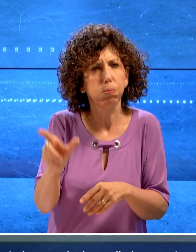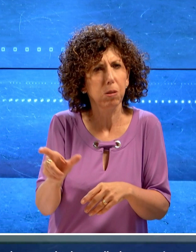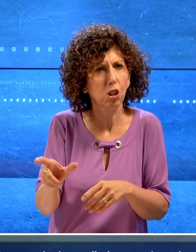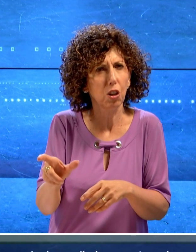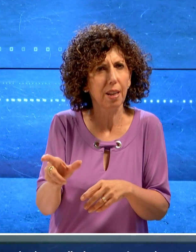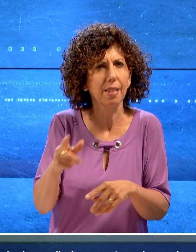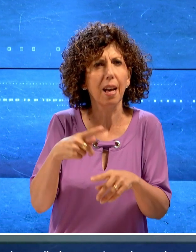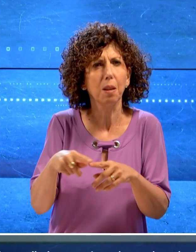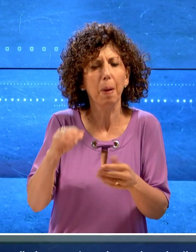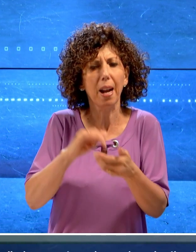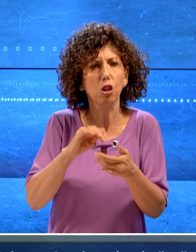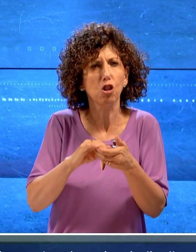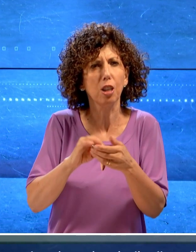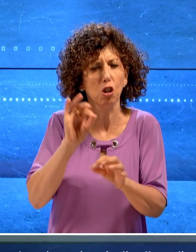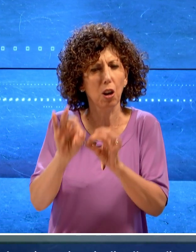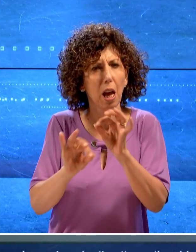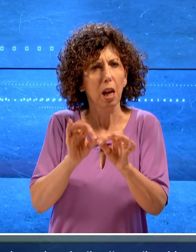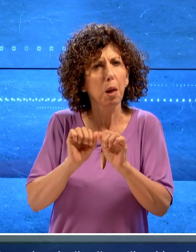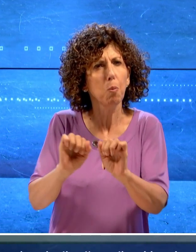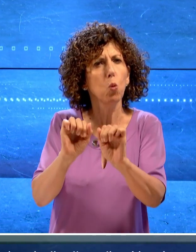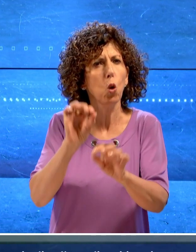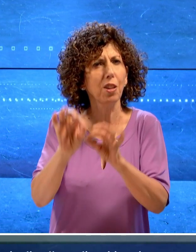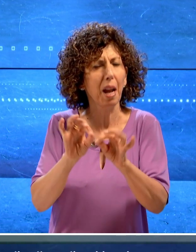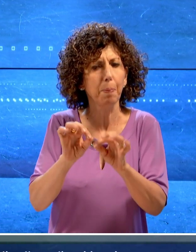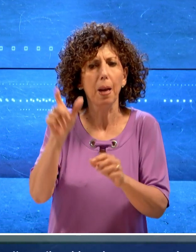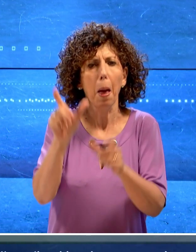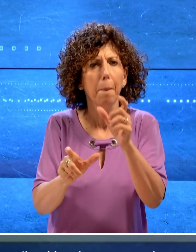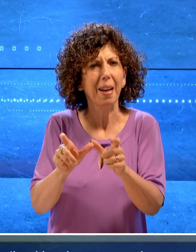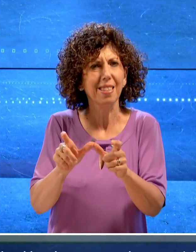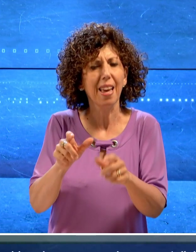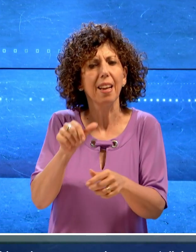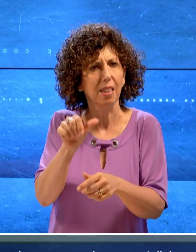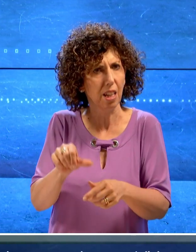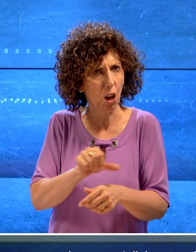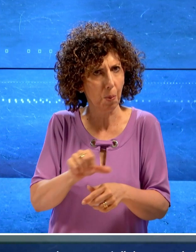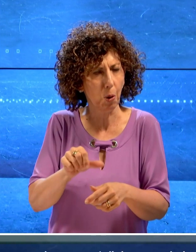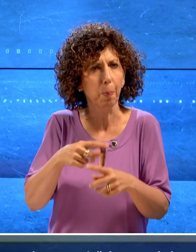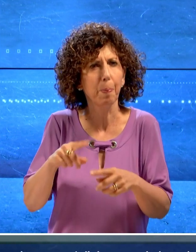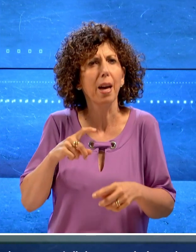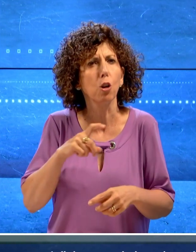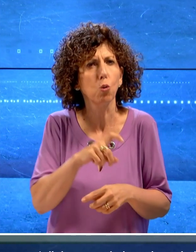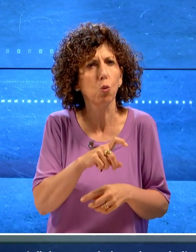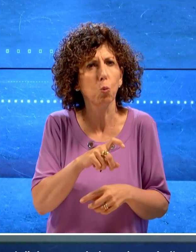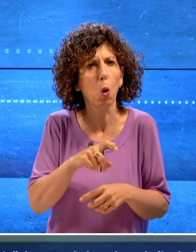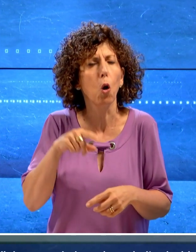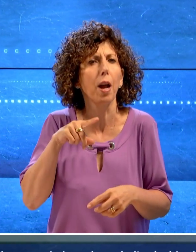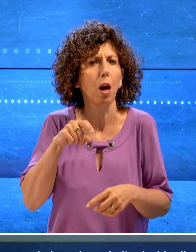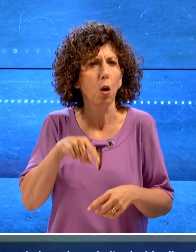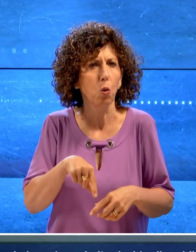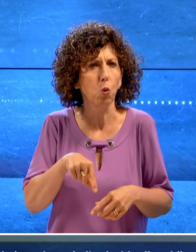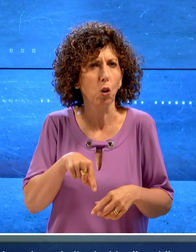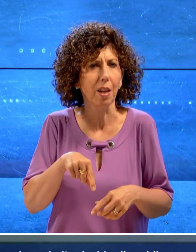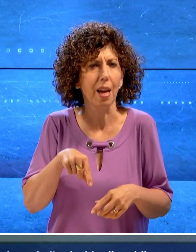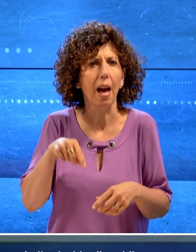alla immunoterapia per i pazienti sottoposti a chirurgia per carcinoma uroteliale muscolo